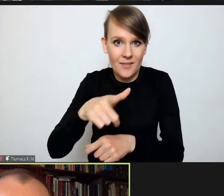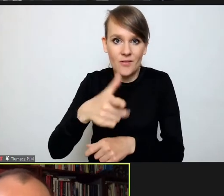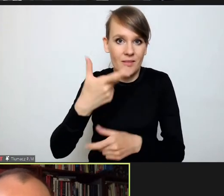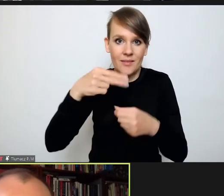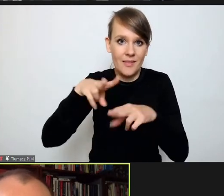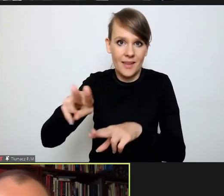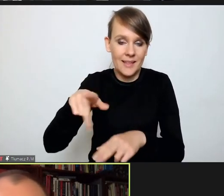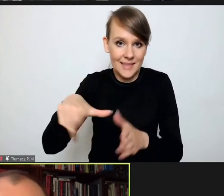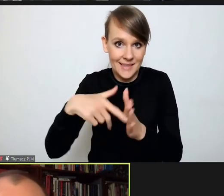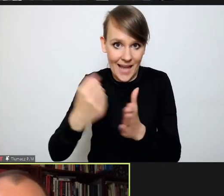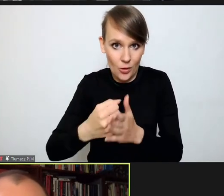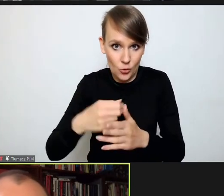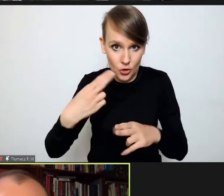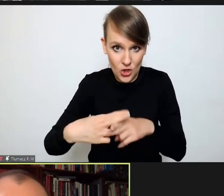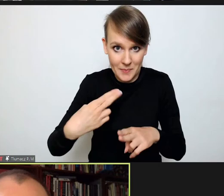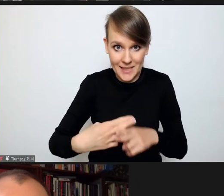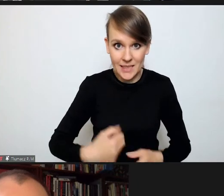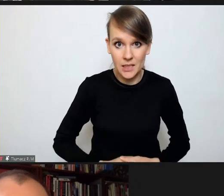statutu rzymskiego?